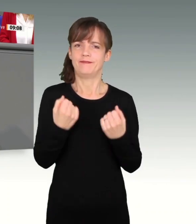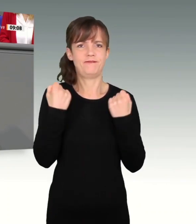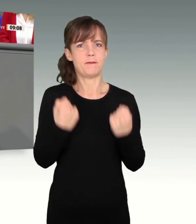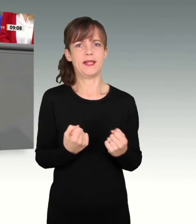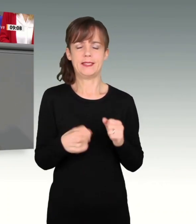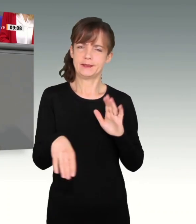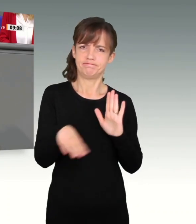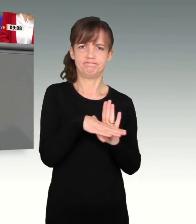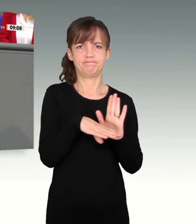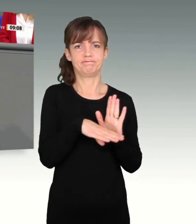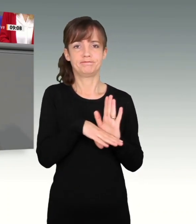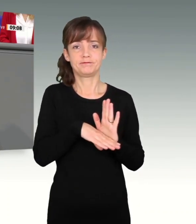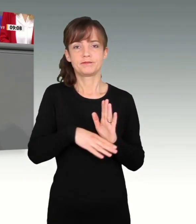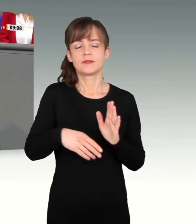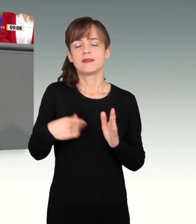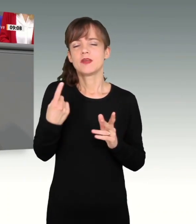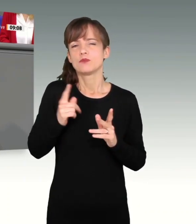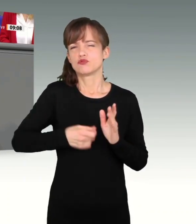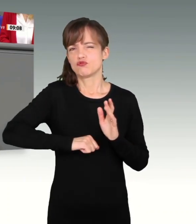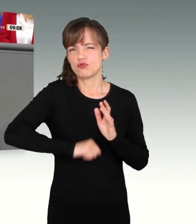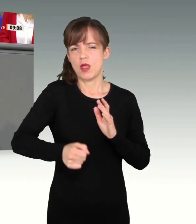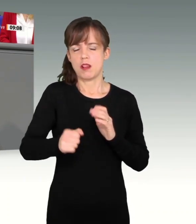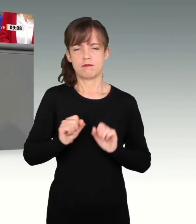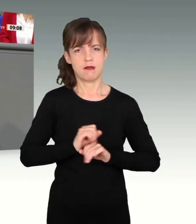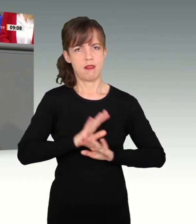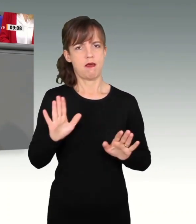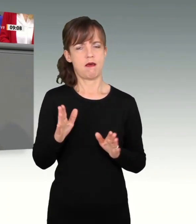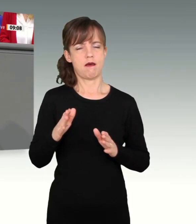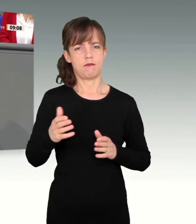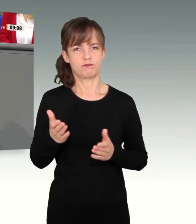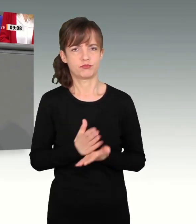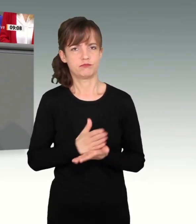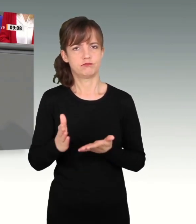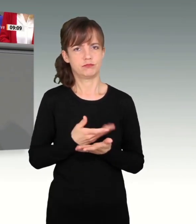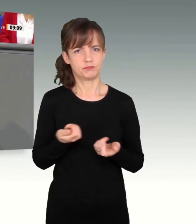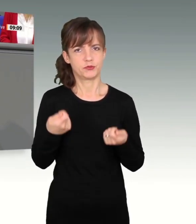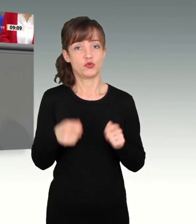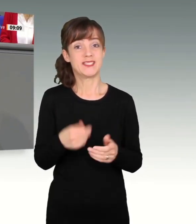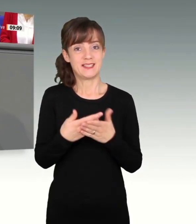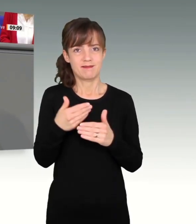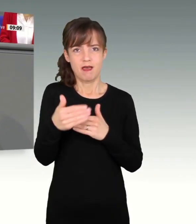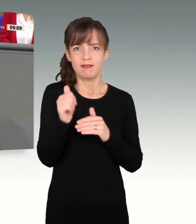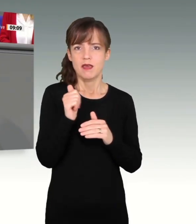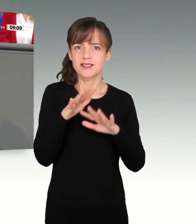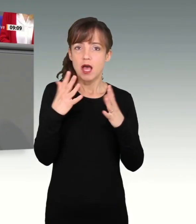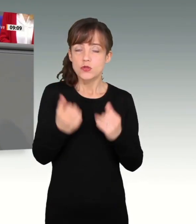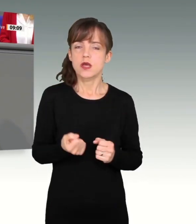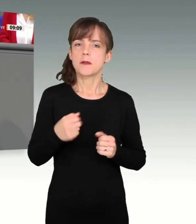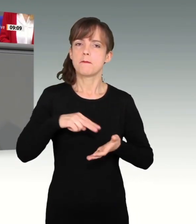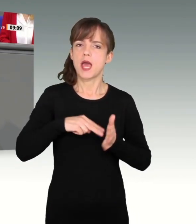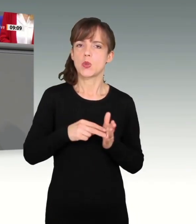Wir handeln schnell und entschlossen. Mit diesem Nachtragshaushalt schaffen wir eine Basis. Wir schaffen Planungssicherheit und setzen